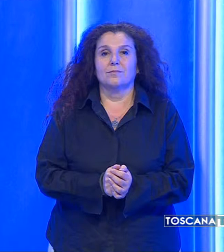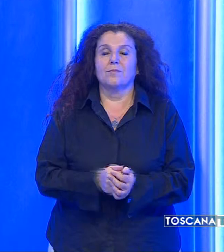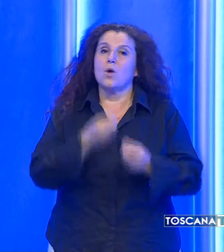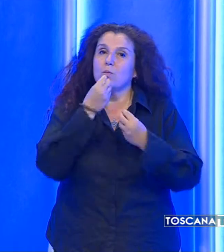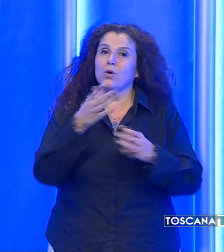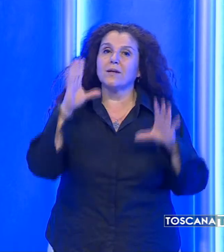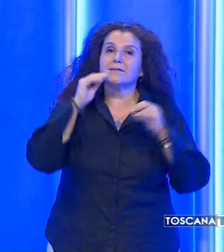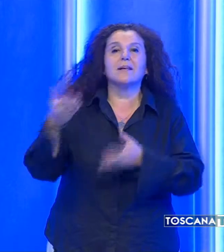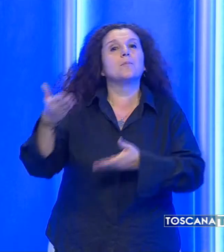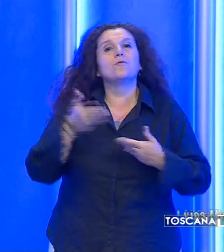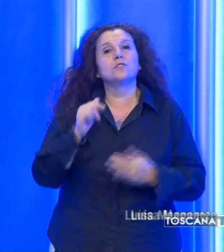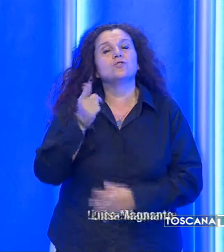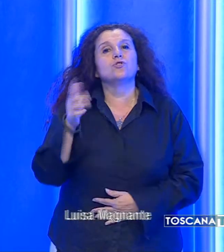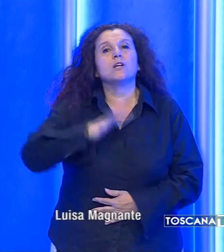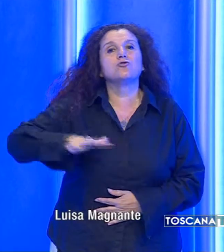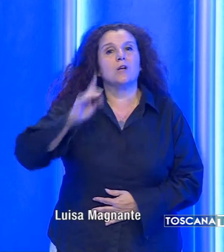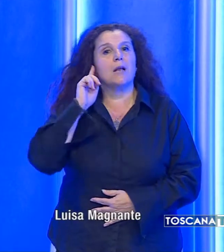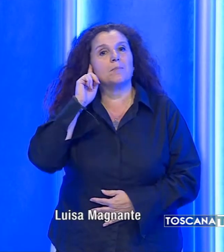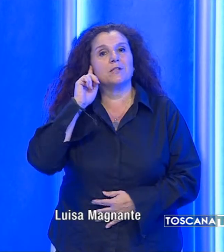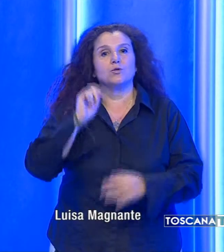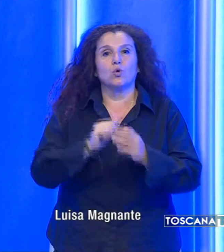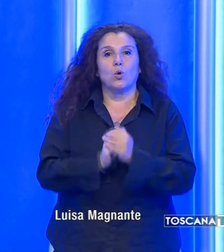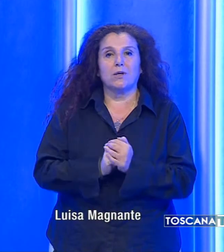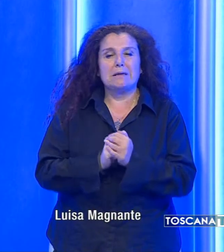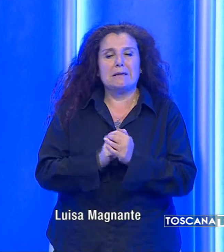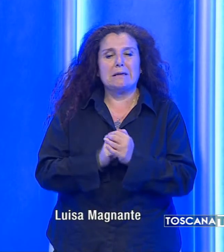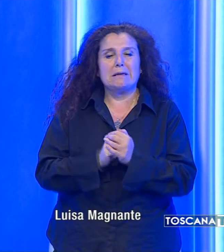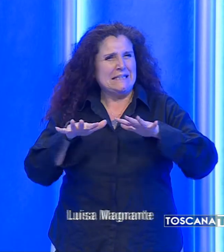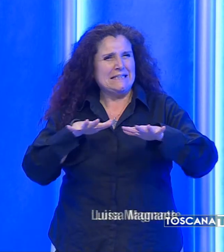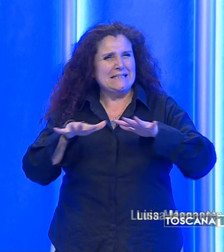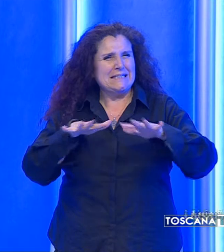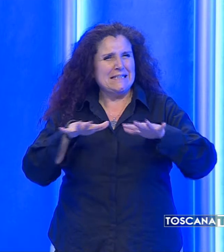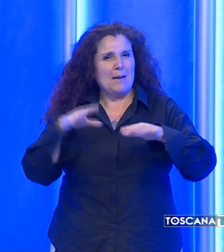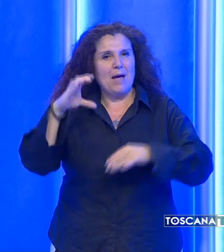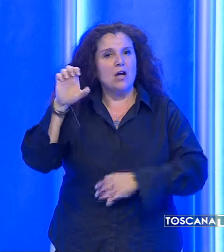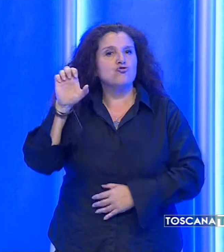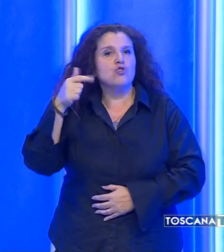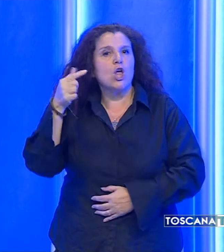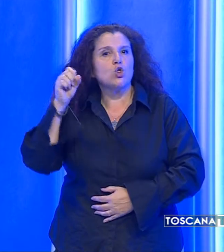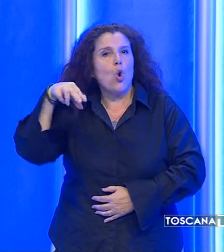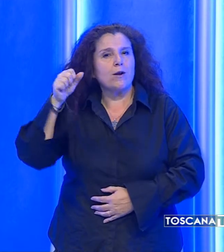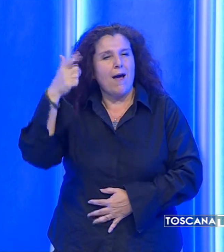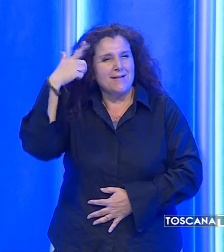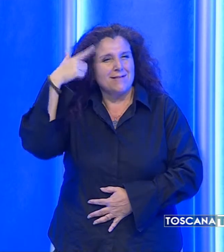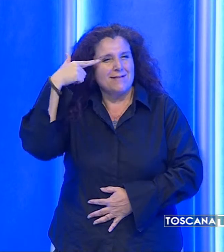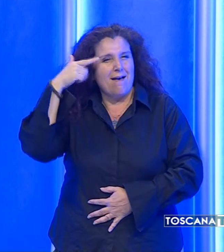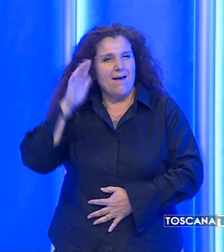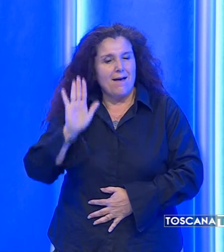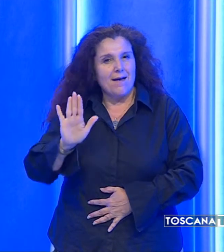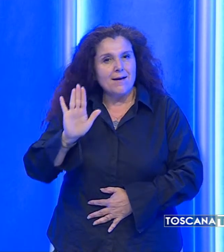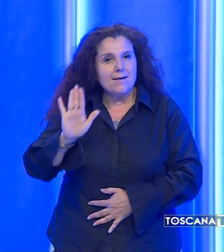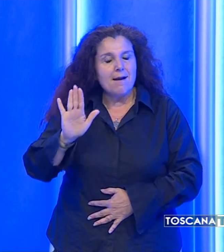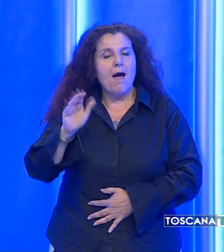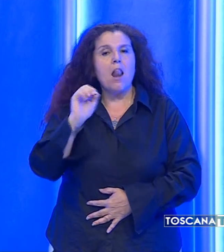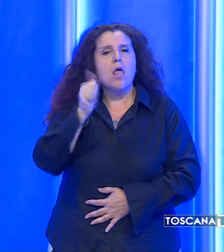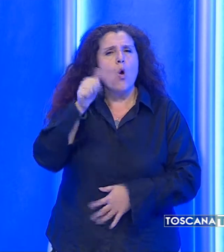Buonasera, ben trovati al TG Persordi. Trema la terra a Cetona, in provincia di Siena, dove